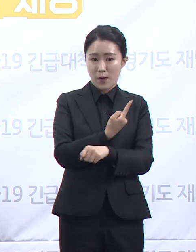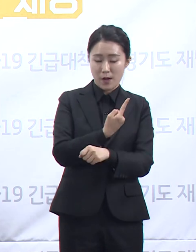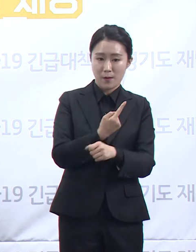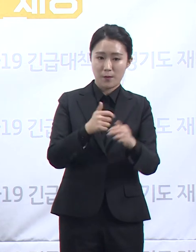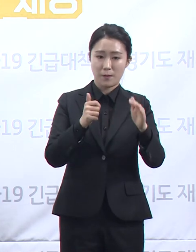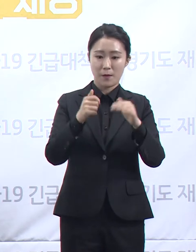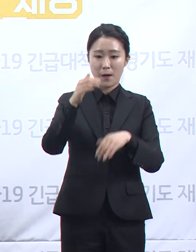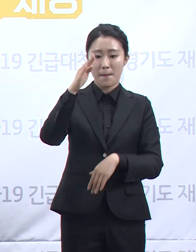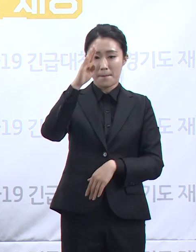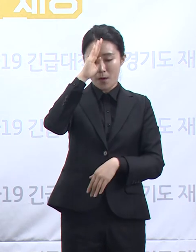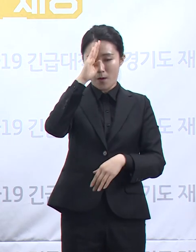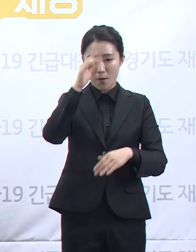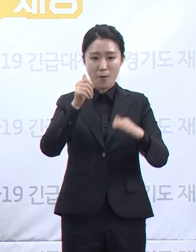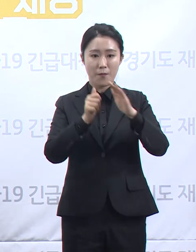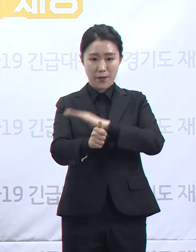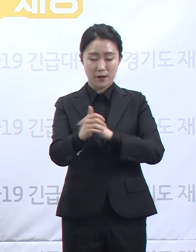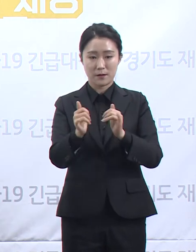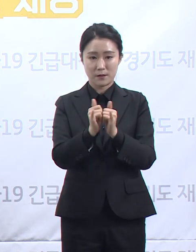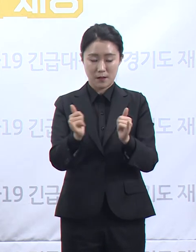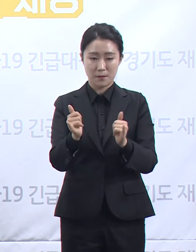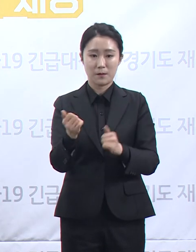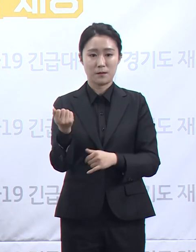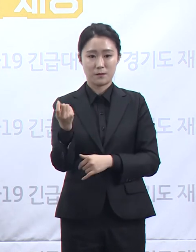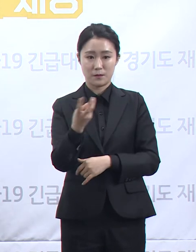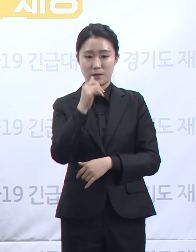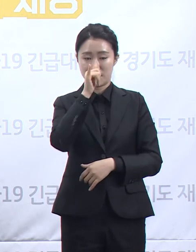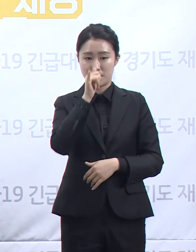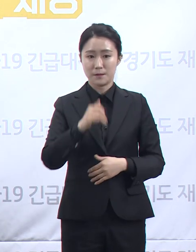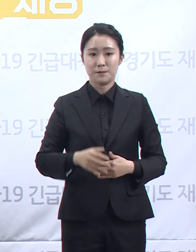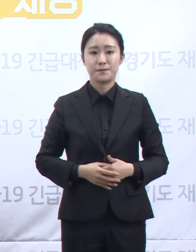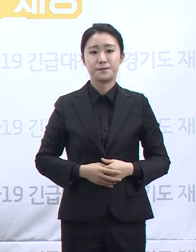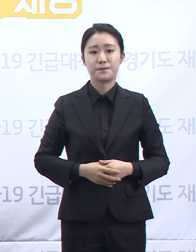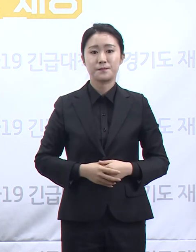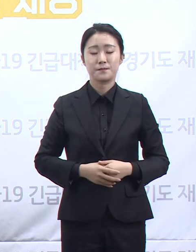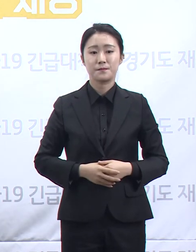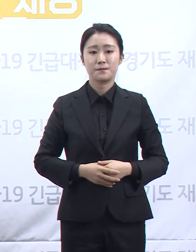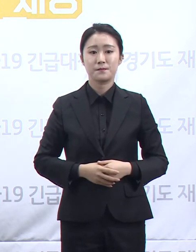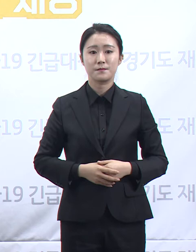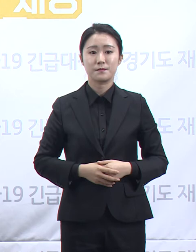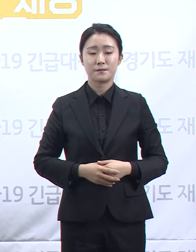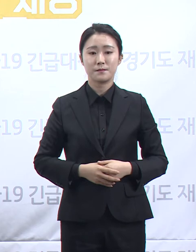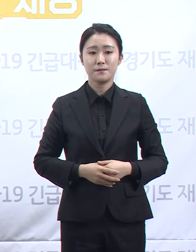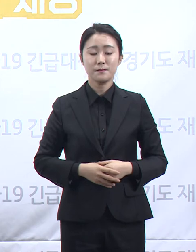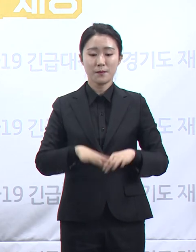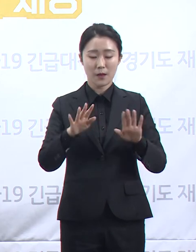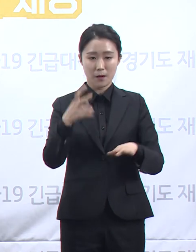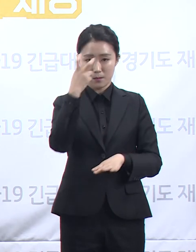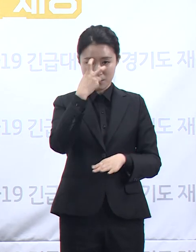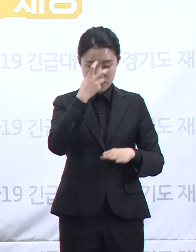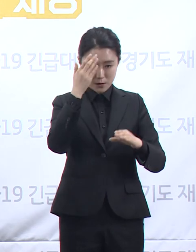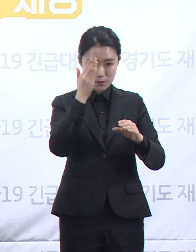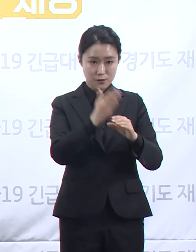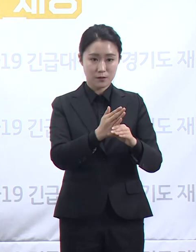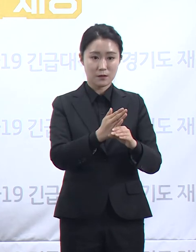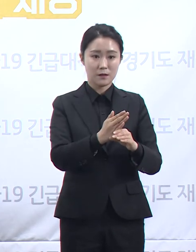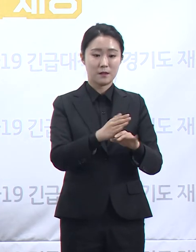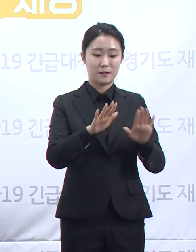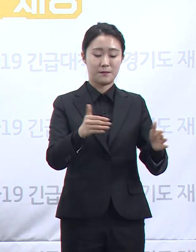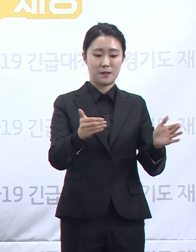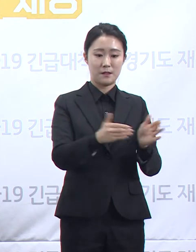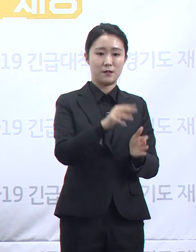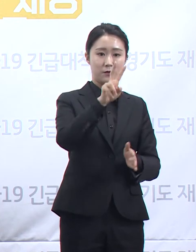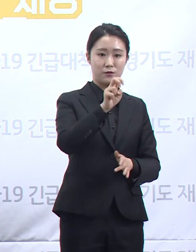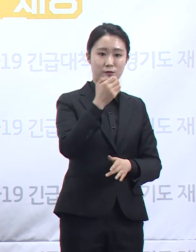이 중 밀접 접촉자인 34명에 대해선 검체 채취를 완료하여 검사를 진행하였고 현재까지 29명이 음성 판정,